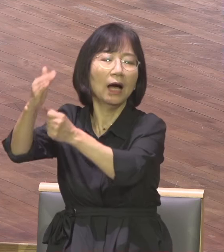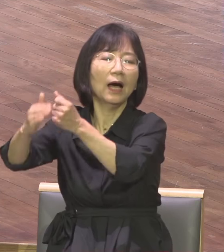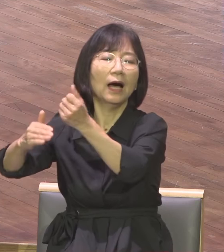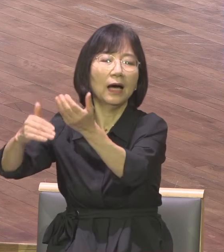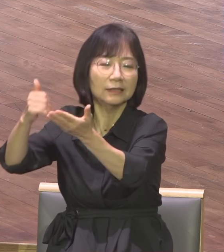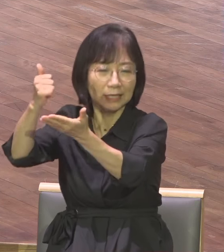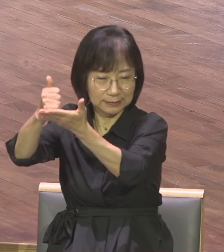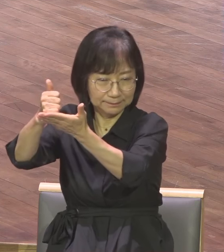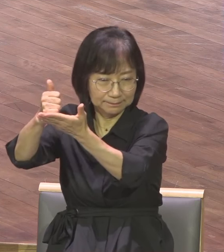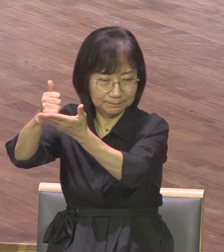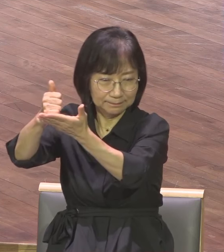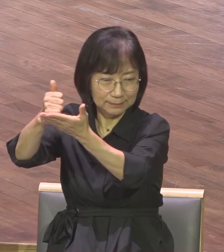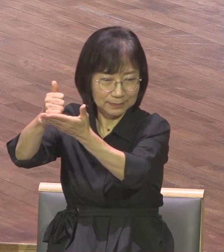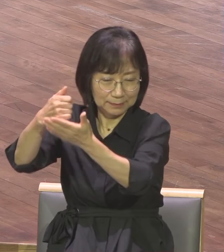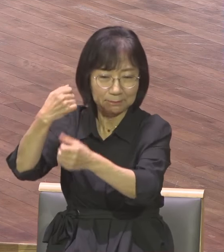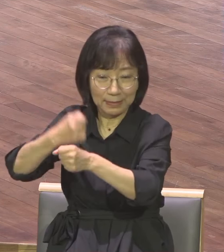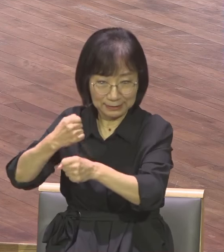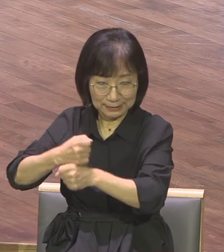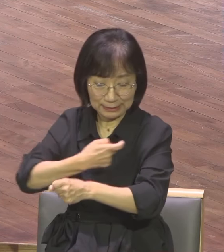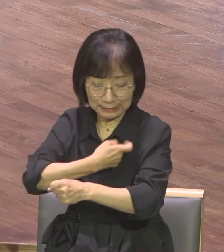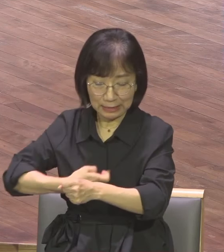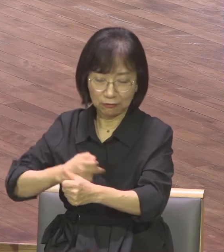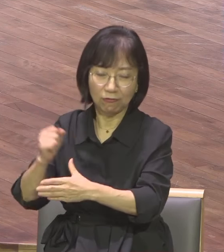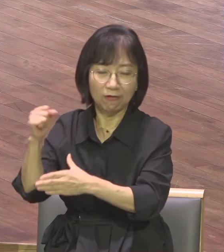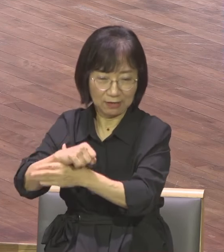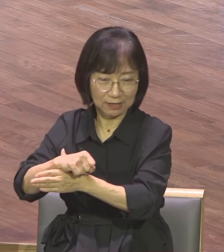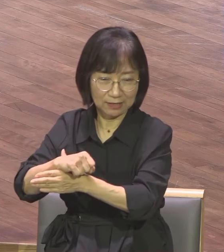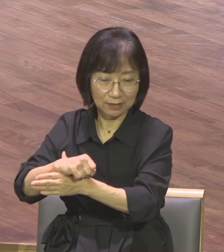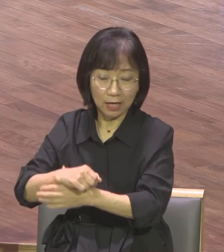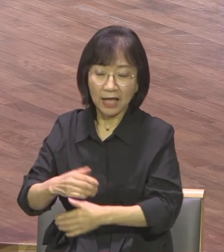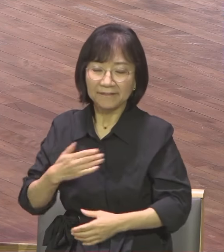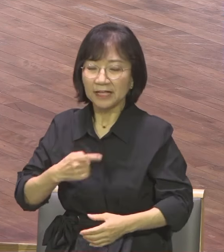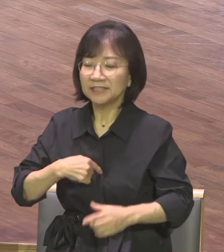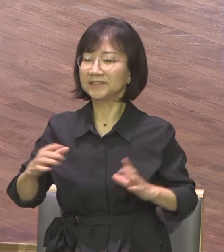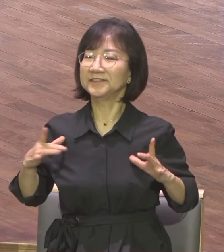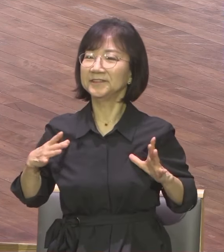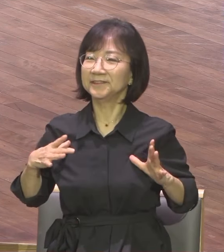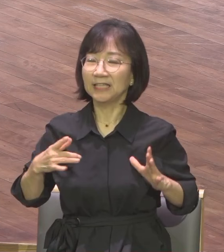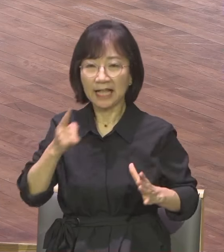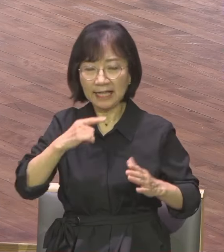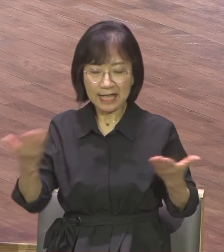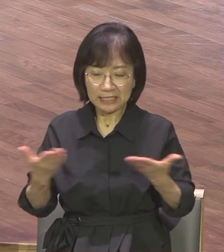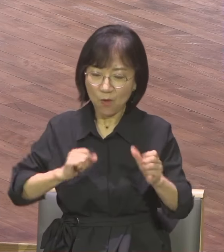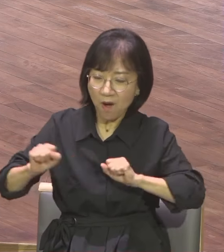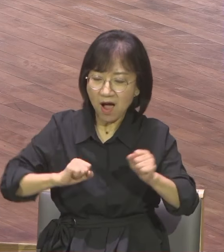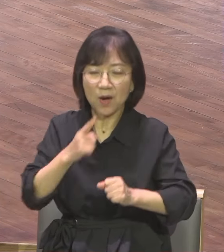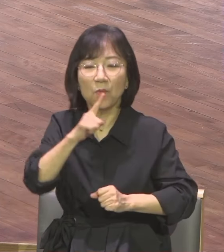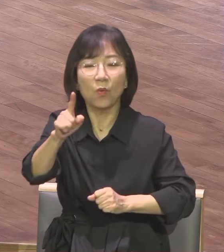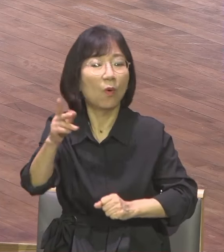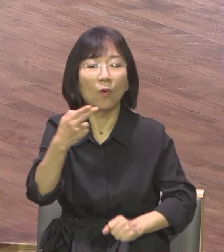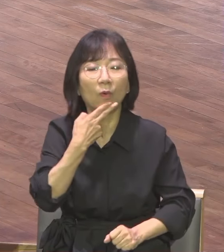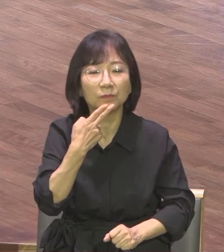자랑하지 않아요 또 사역의 열매에 대해서도 보고하지 않습니다 우리를 하나님이 주어예요